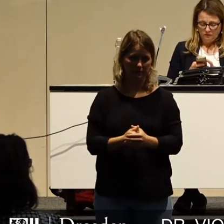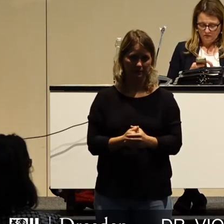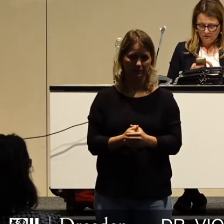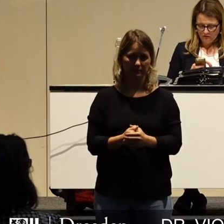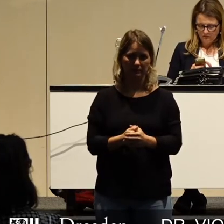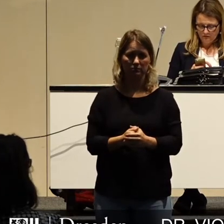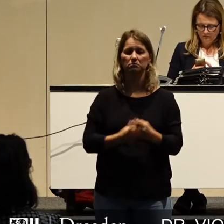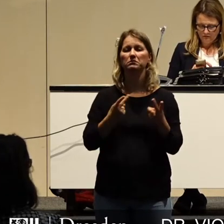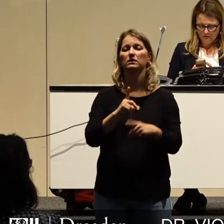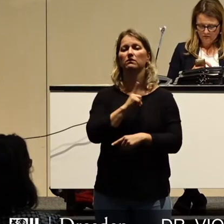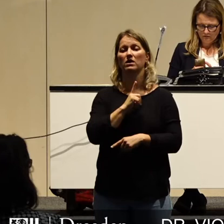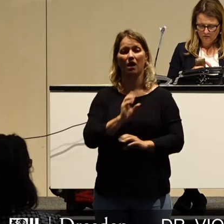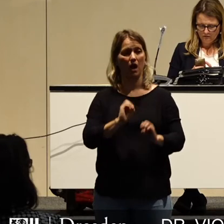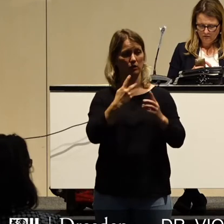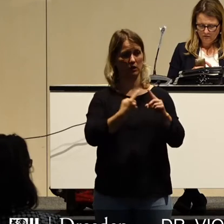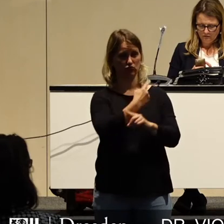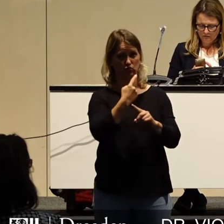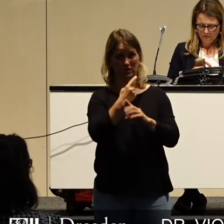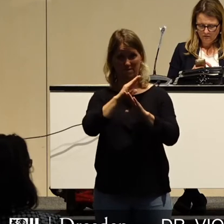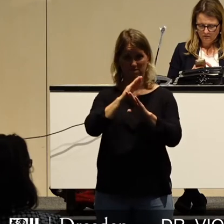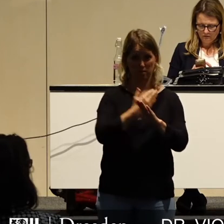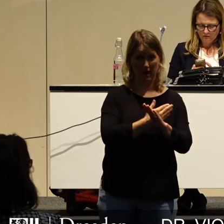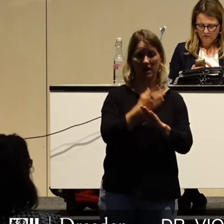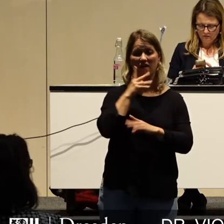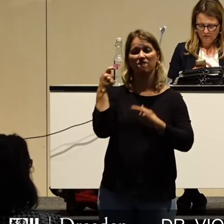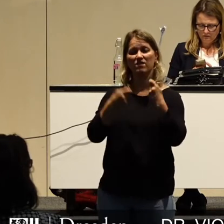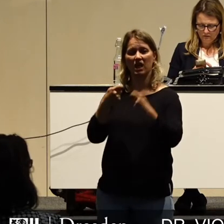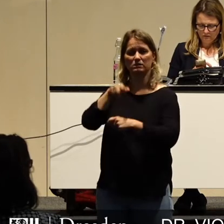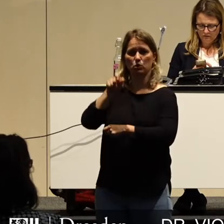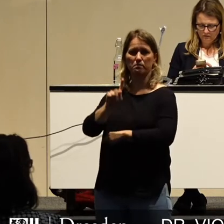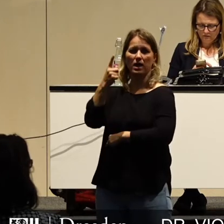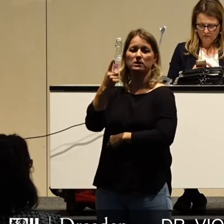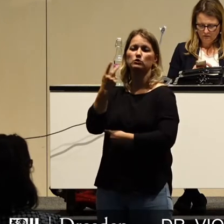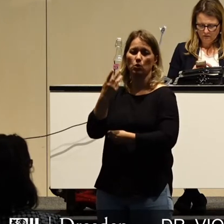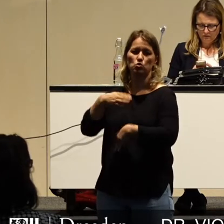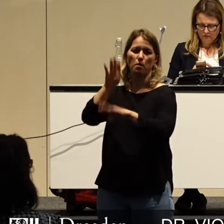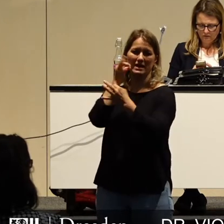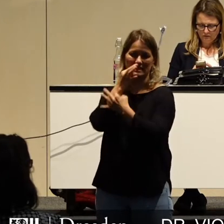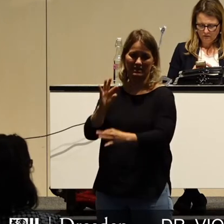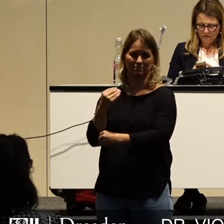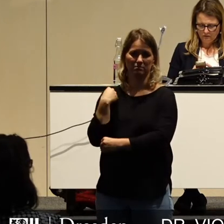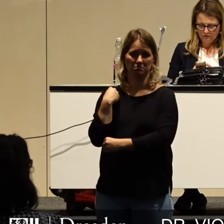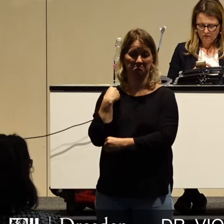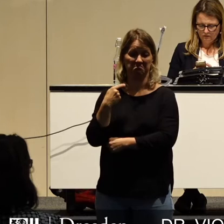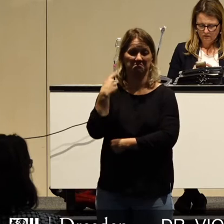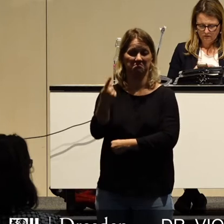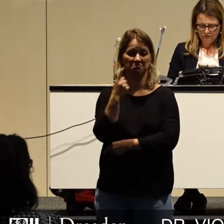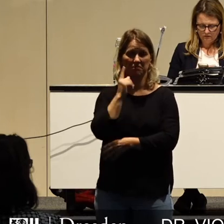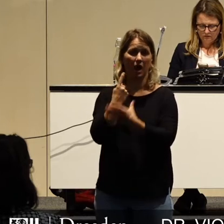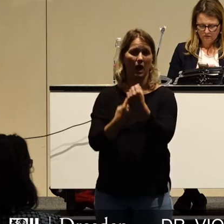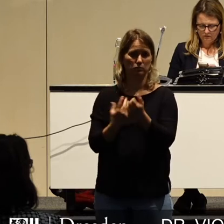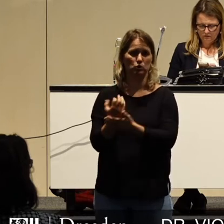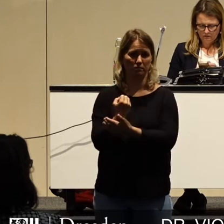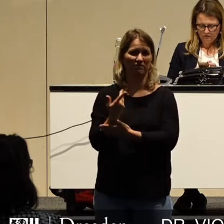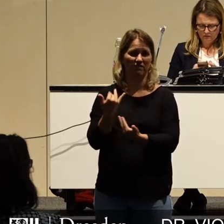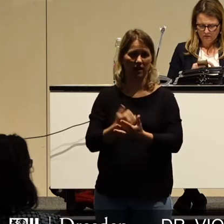im Nachgang zu der aktuellen Stunde durch unseren Finanzbürgermeister noch mehr Details zu den zu erwartenden Einbußen. Kurz, wir müssen vor